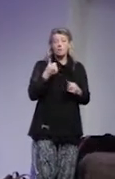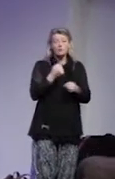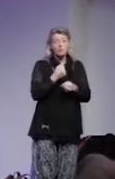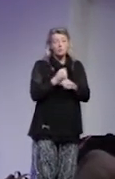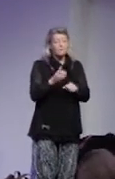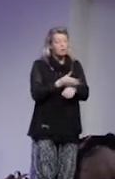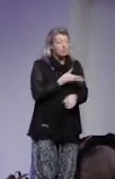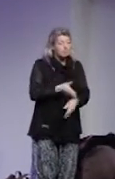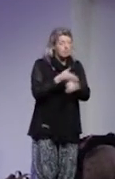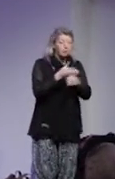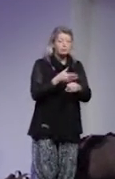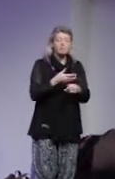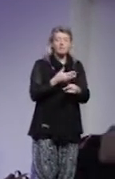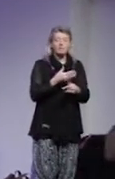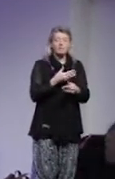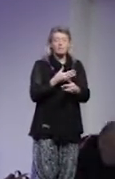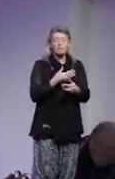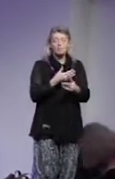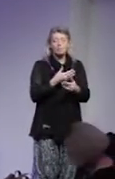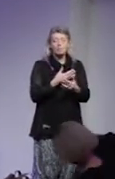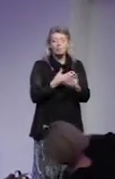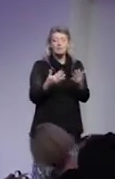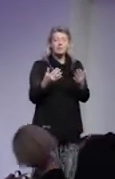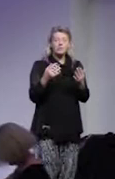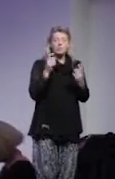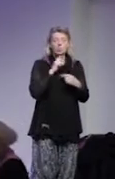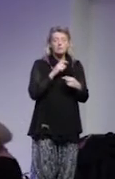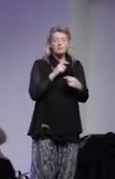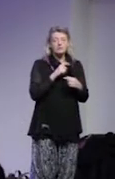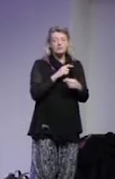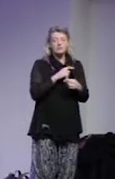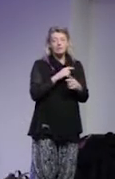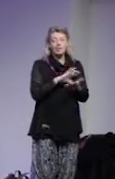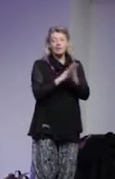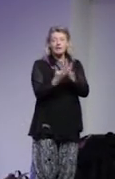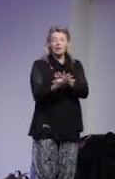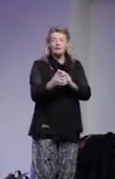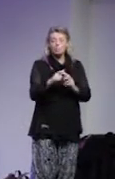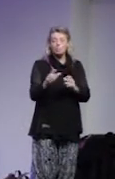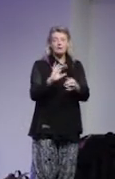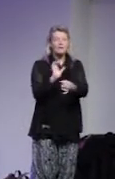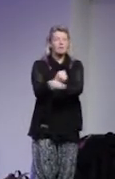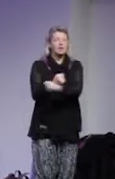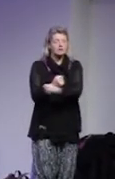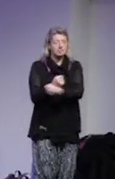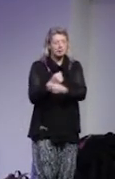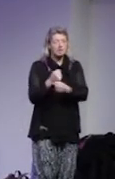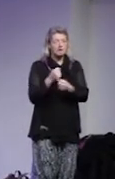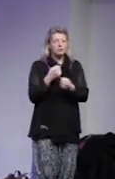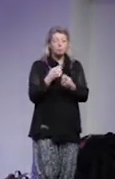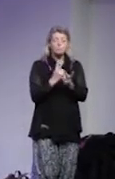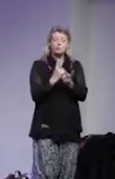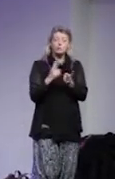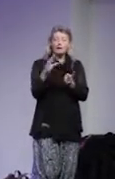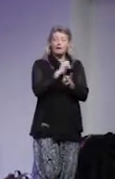förebyggande och inte vara reaktivt. Vi kan inte sätta alla radikaliserade i fängelse, för till slut kommer hela